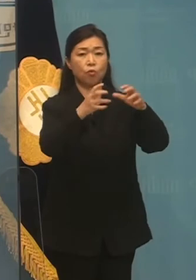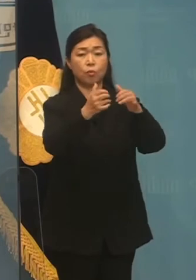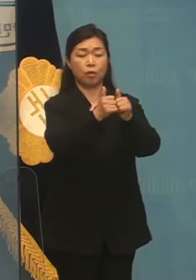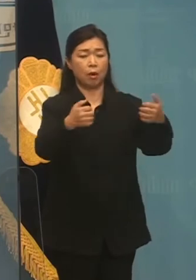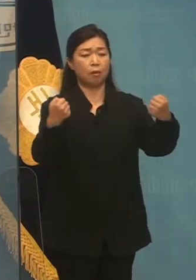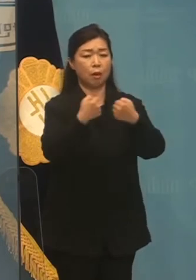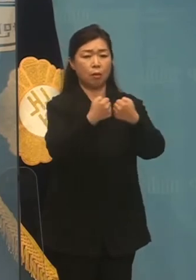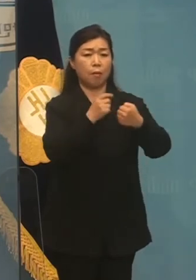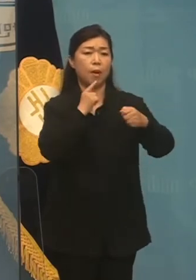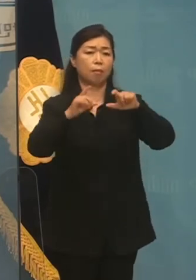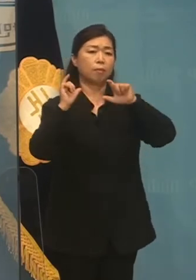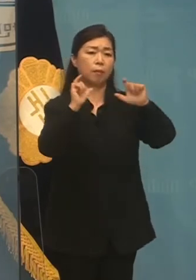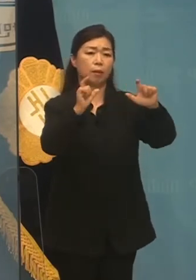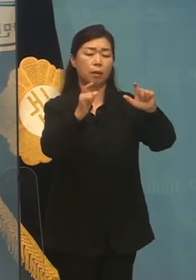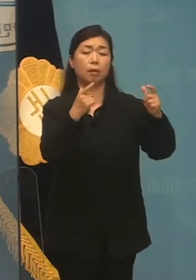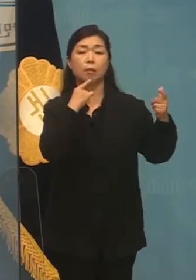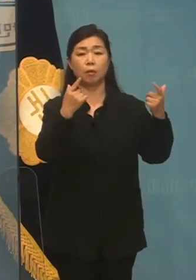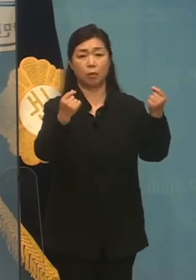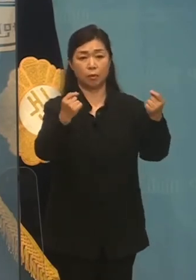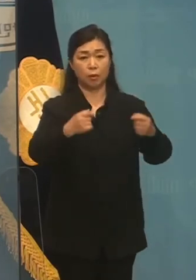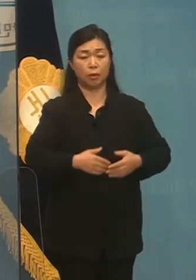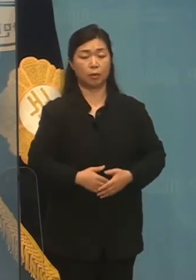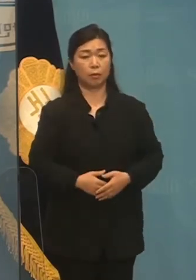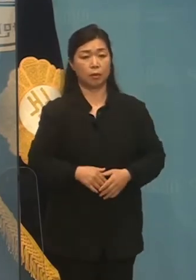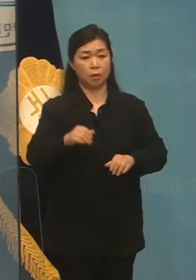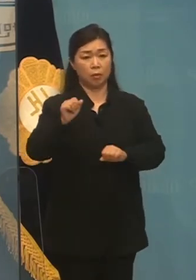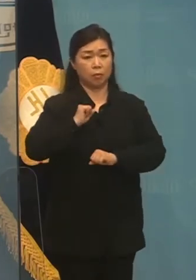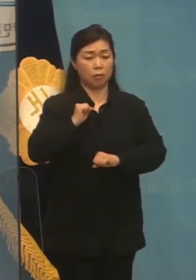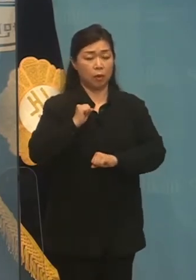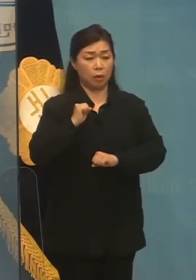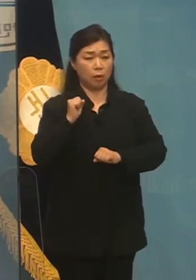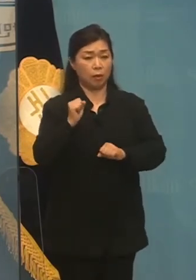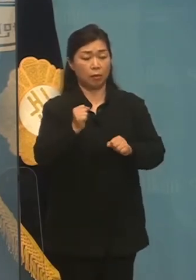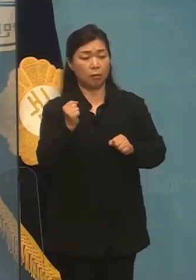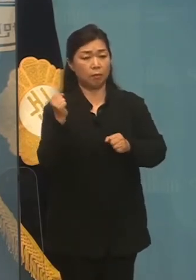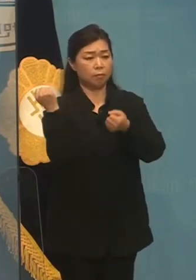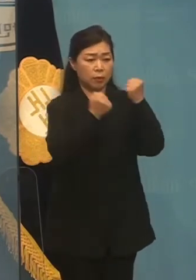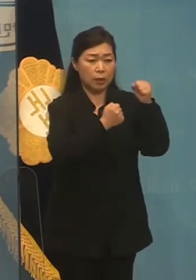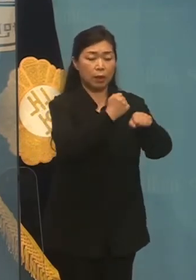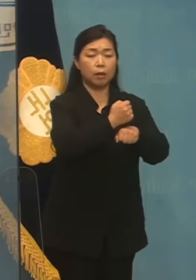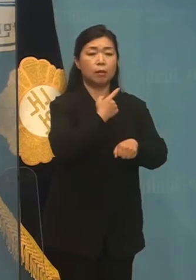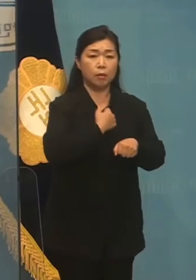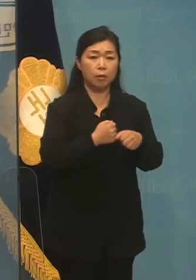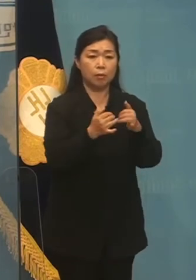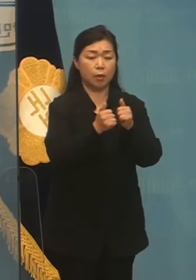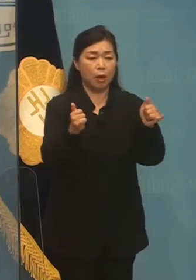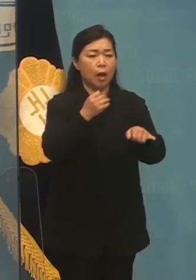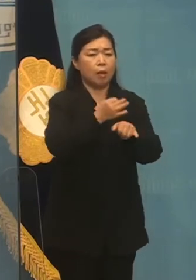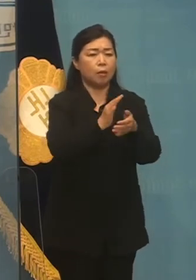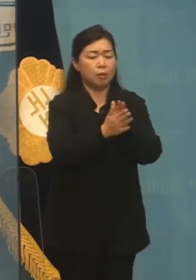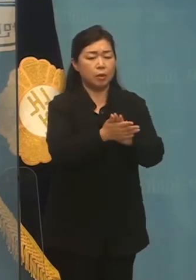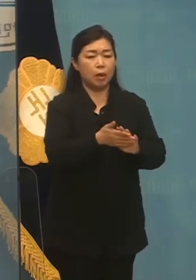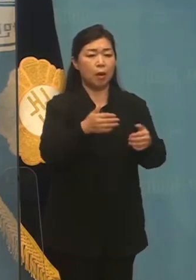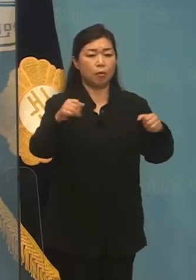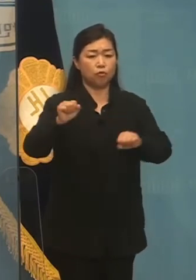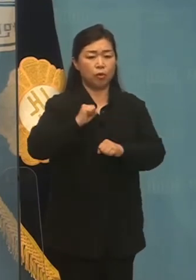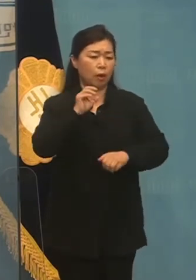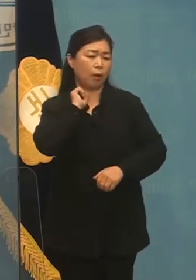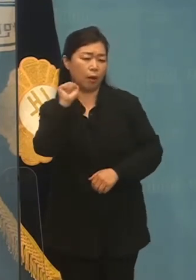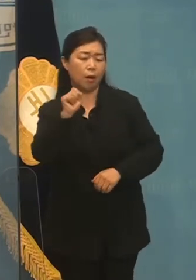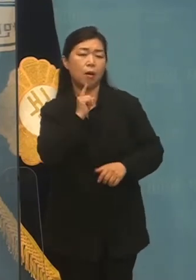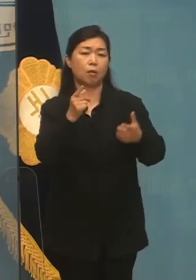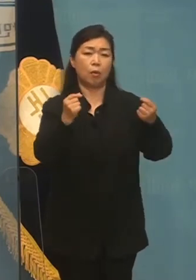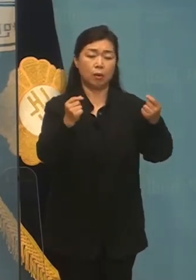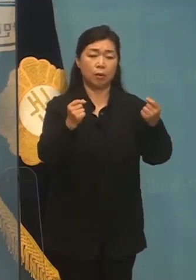후보였을 뿐입니다. 병역이 피하려던 입영 대상자가 징징을 피할 수 없어 입대하면서 개선장군